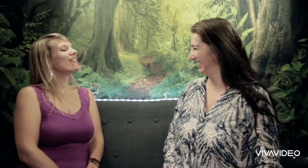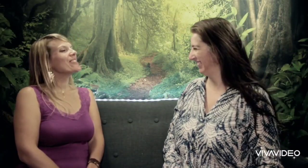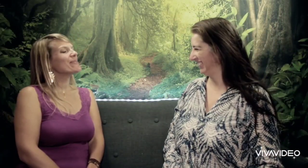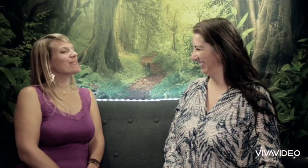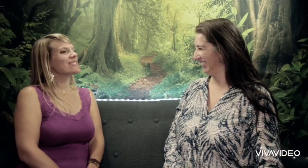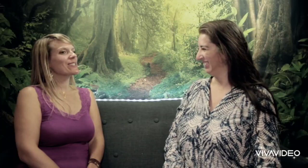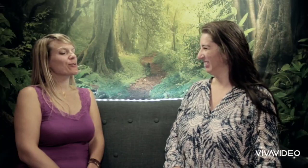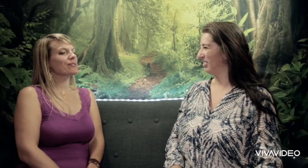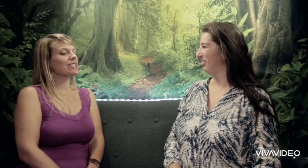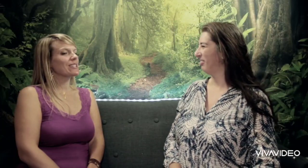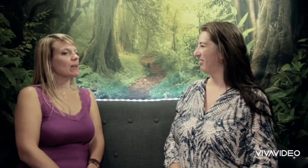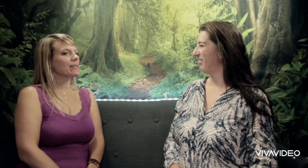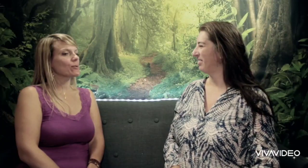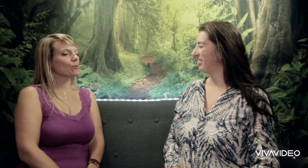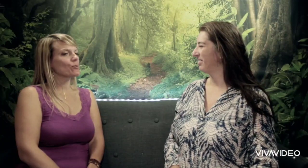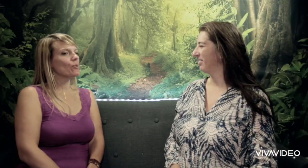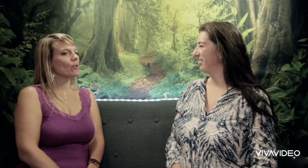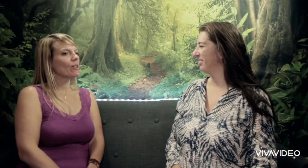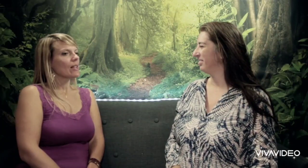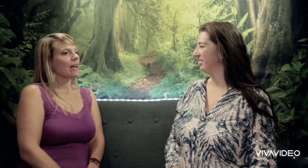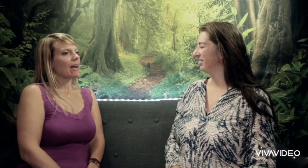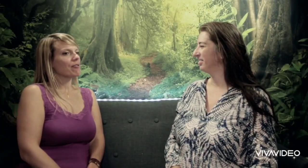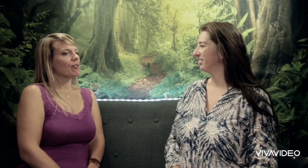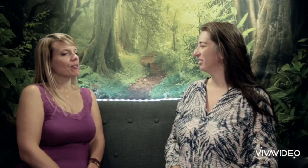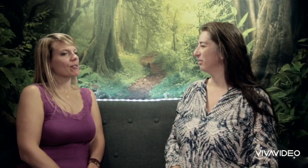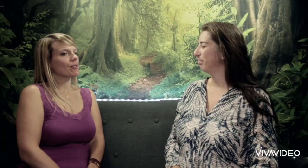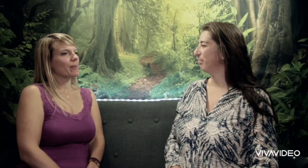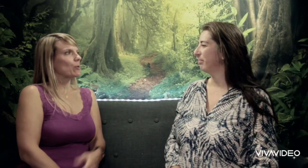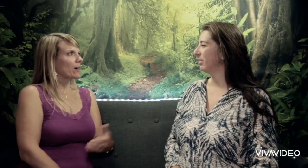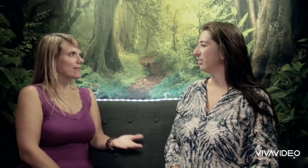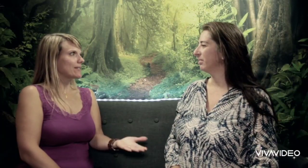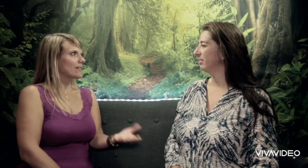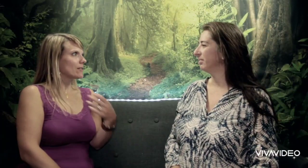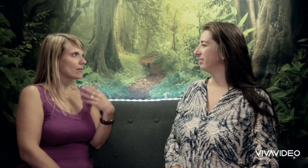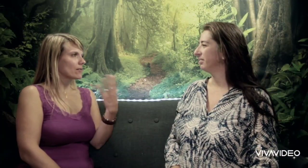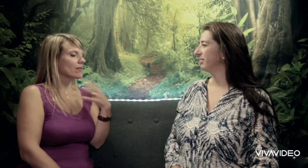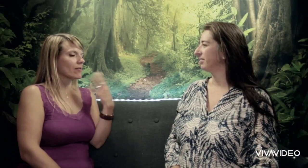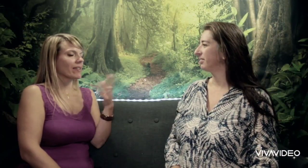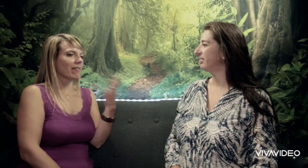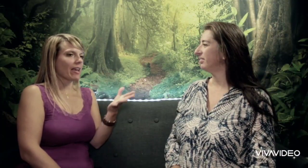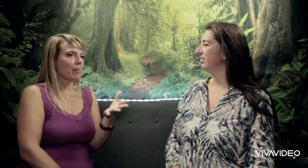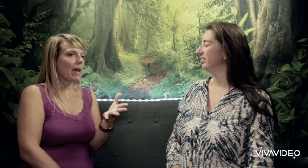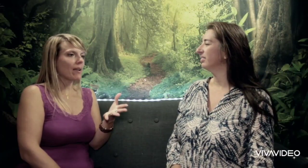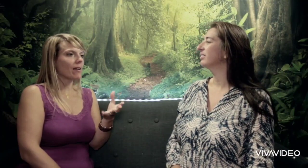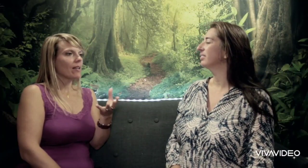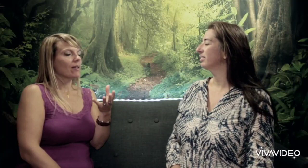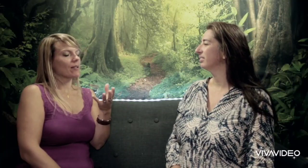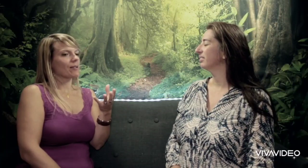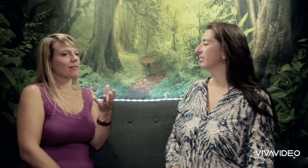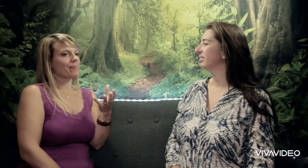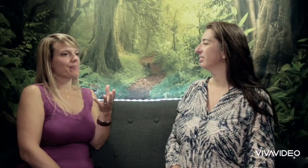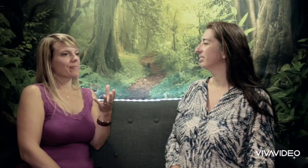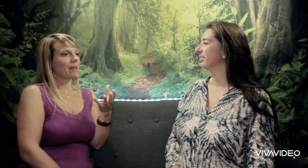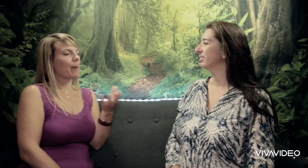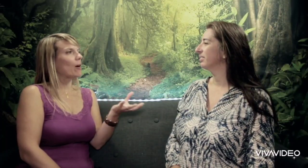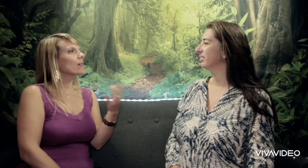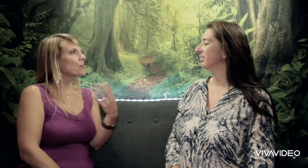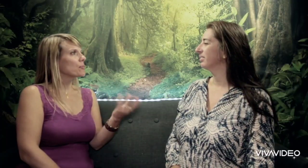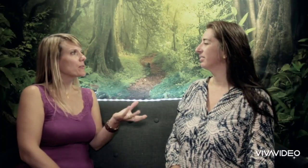Oui et puis je trouve ça génial parce que du coup avant l'oralité verbale, parents et enfants peuvent